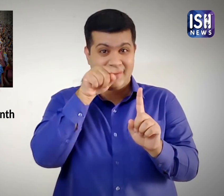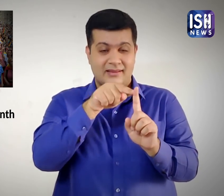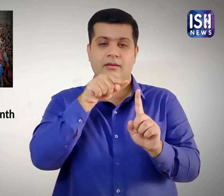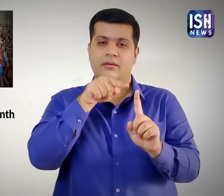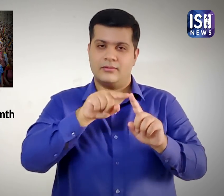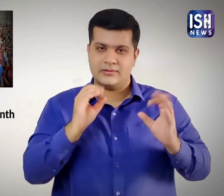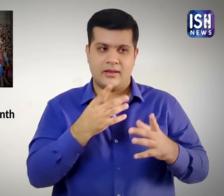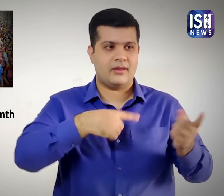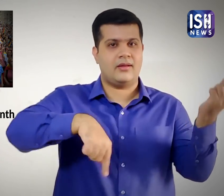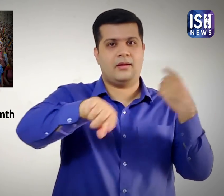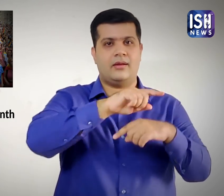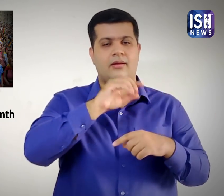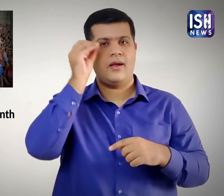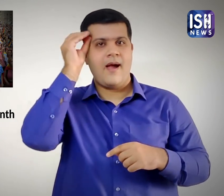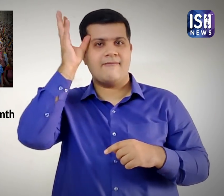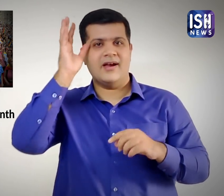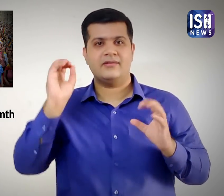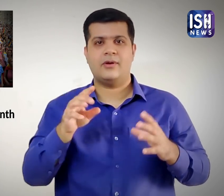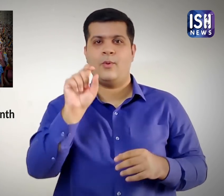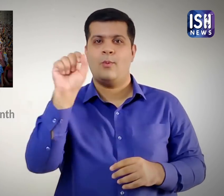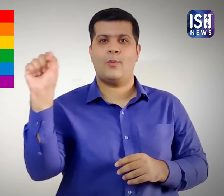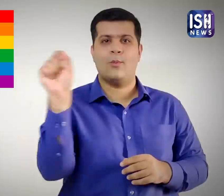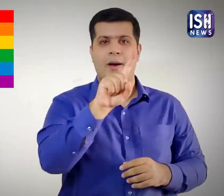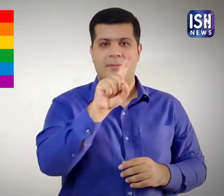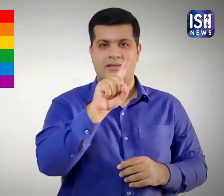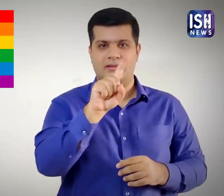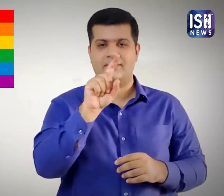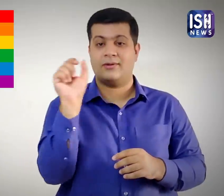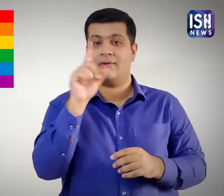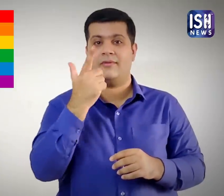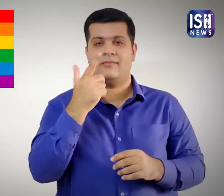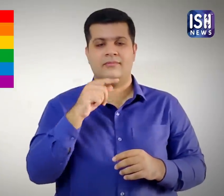है।